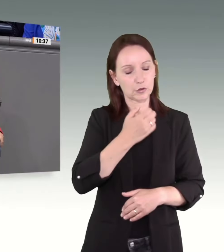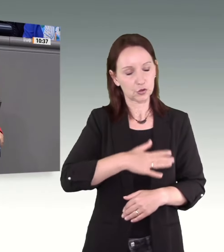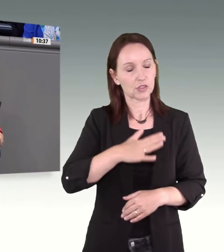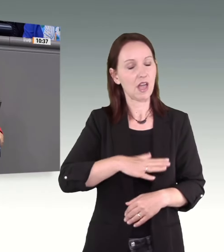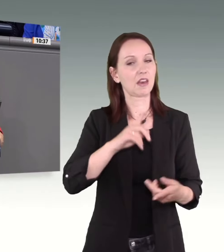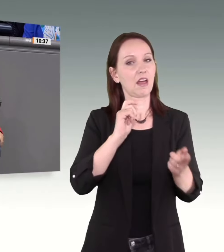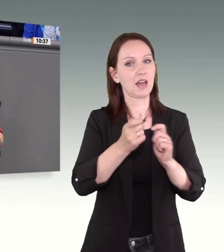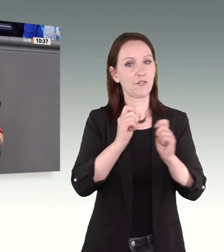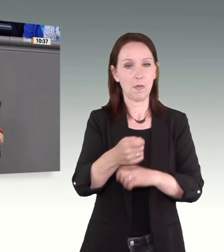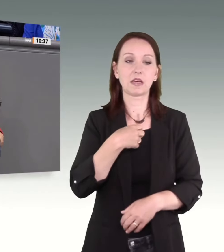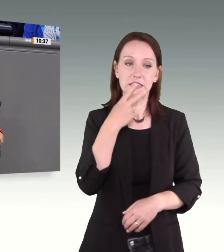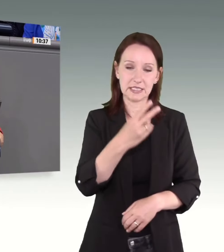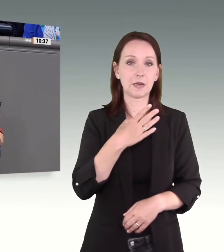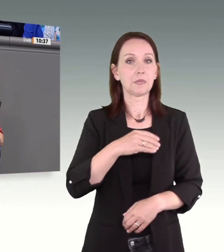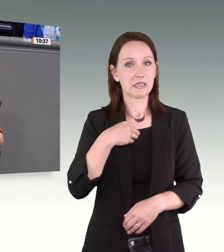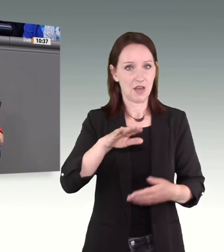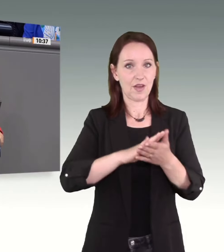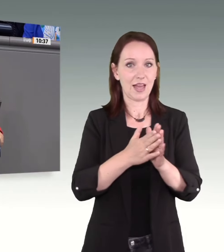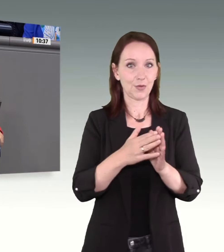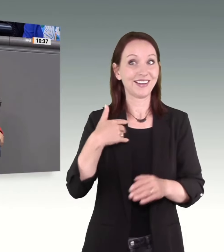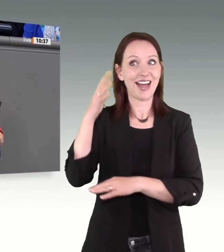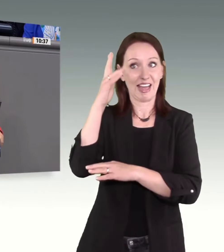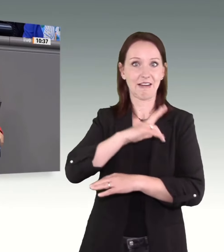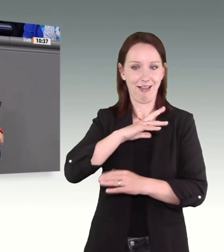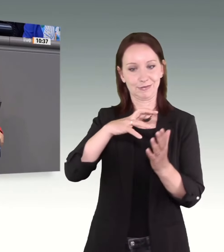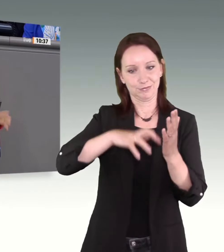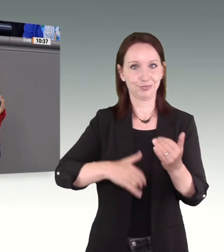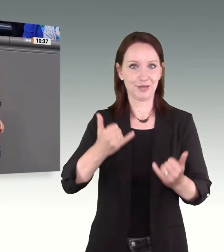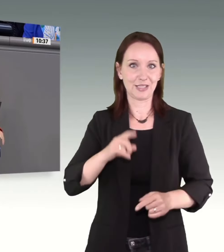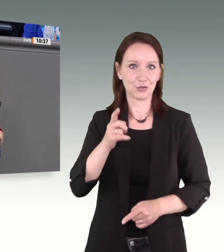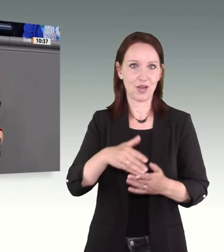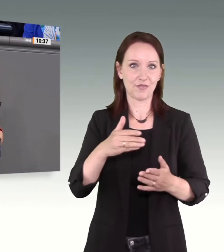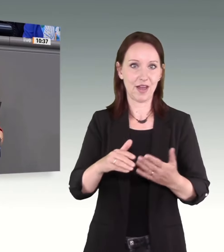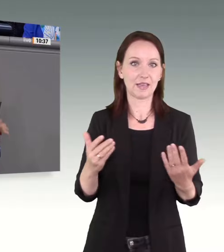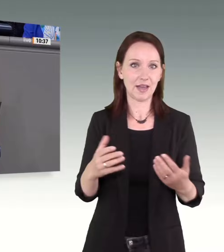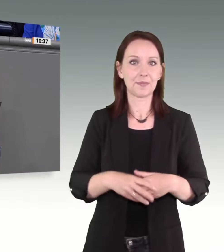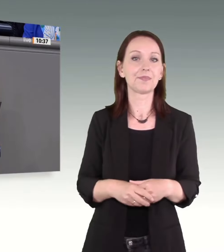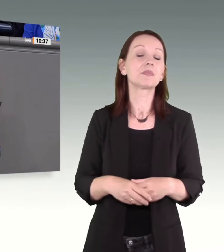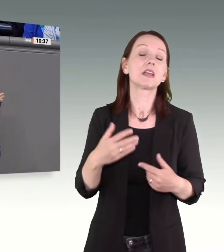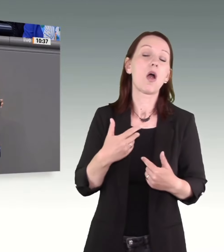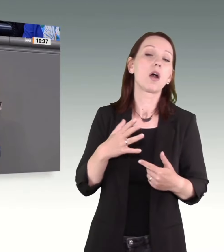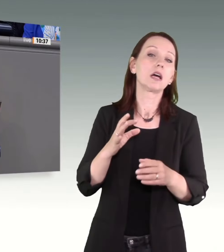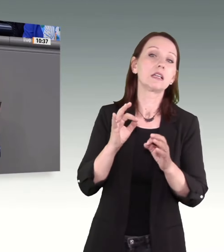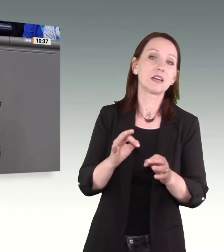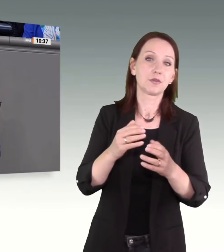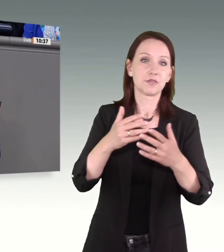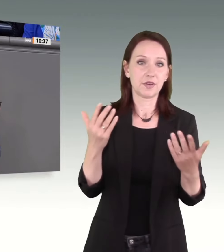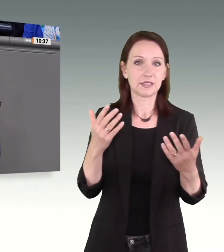Das wäre dann jetzt tatsächlich auch der nächste Absatz meiner Rede. Ich fände es natürlich gut, wenn man das in dem